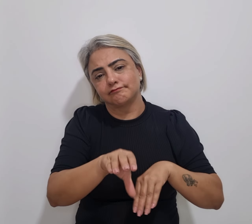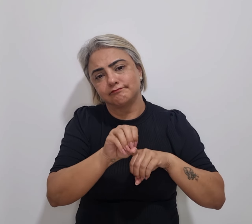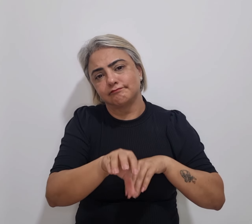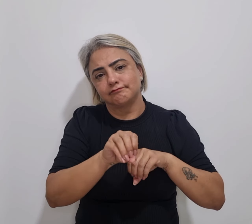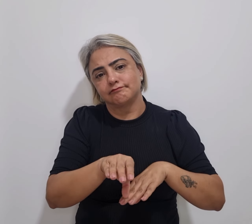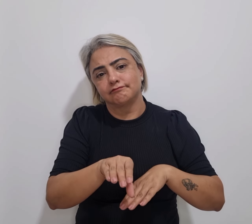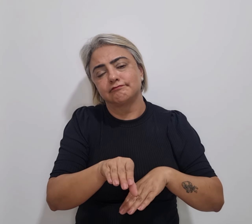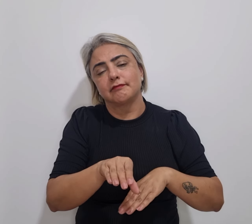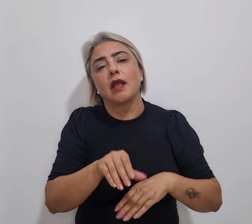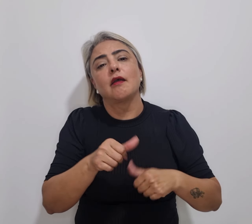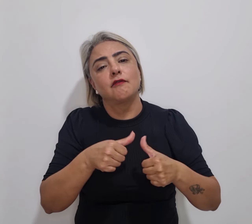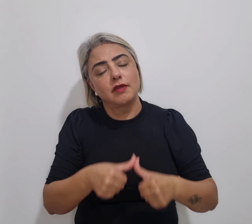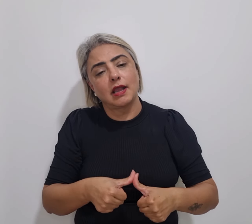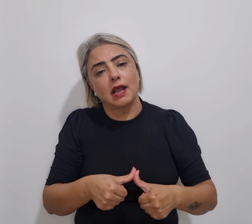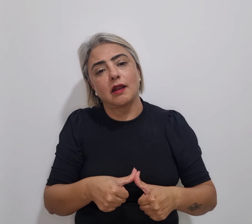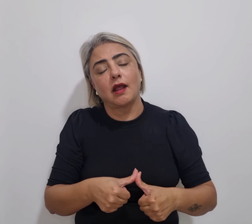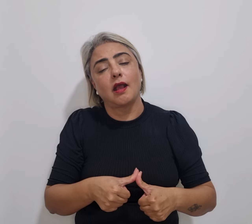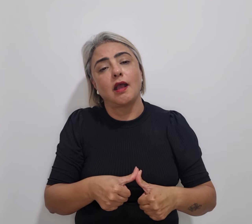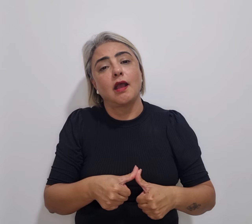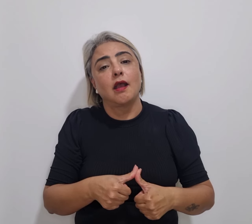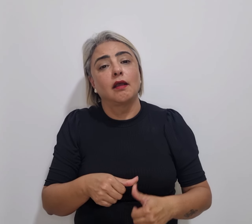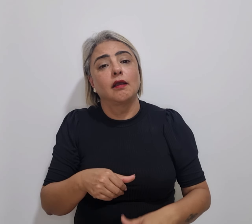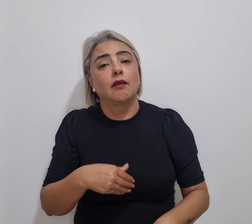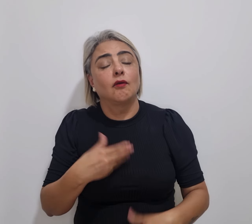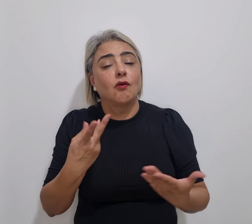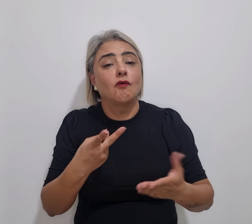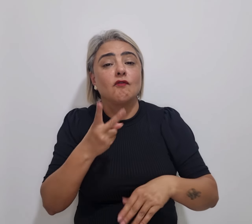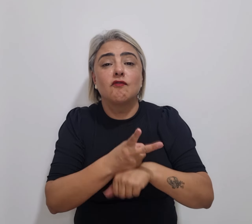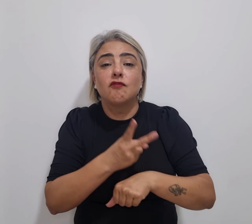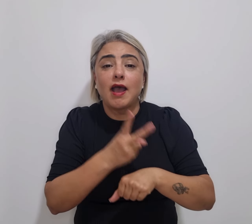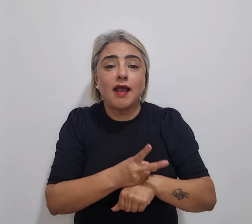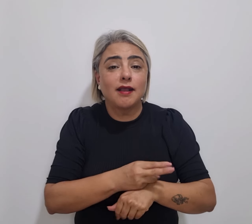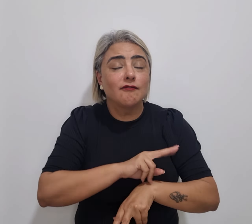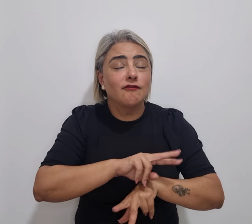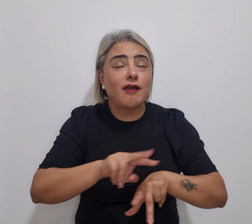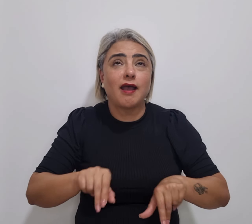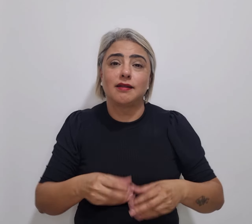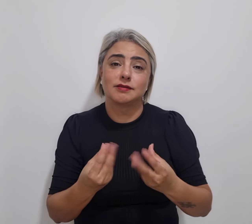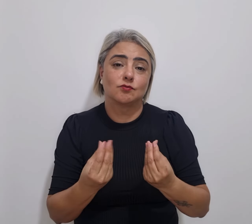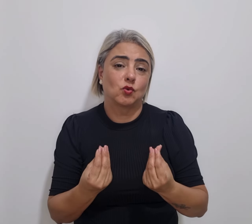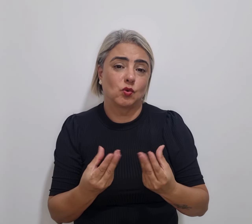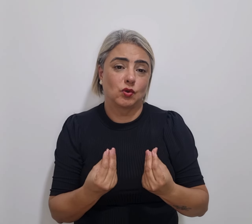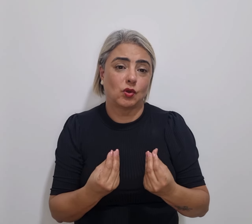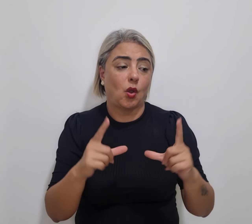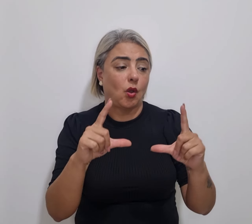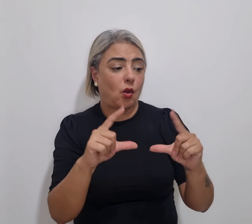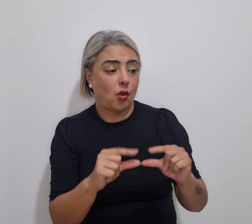permanecerá com carência em algumas áreas. Ou seja, ao reduzir recursos